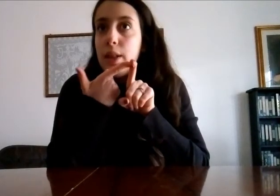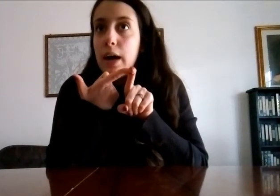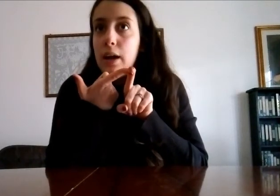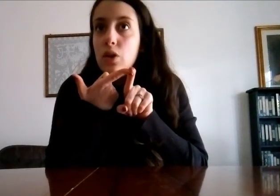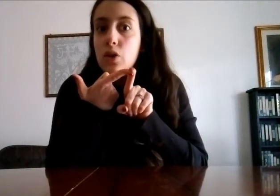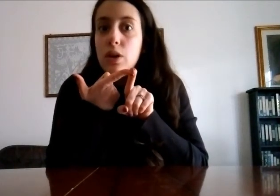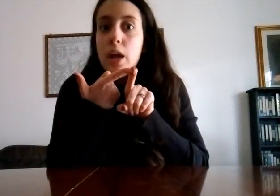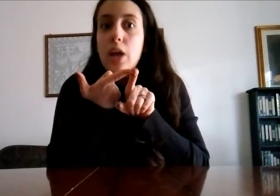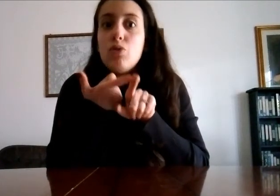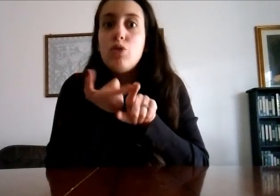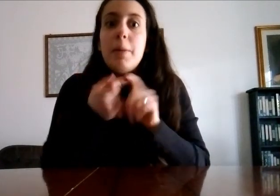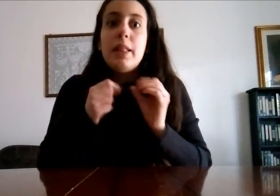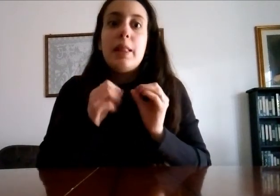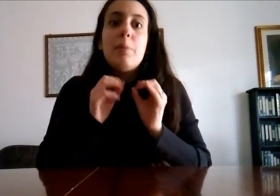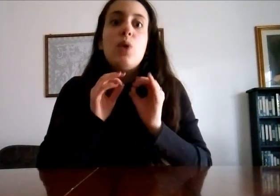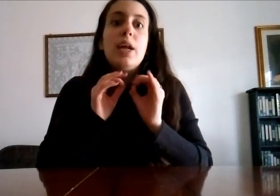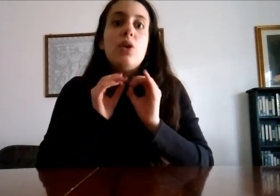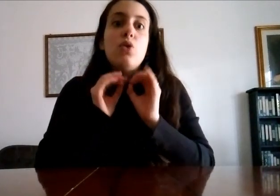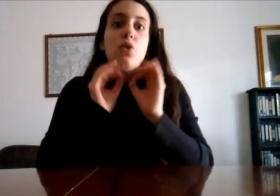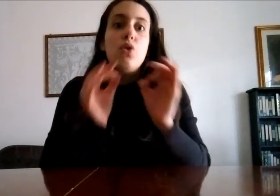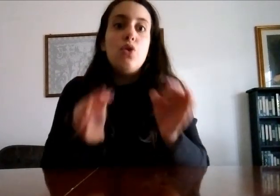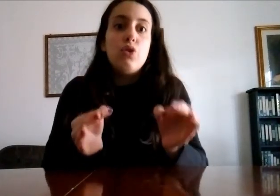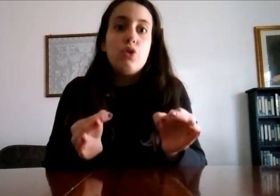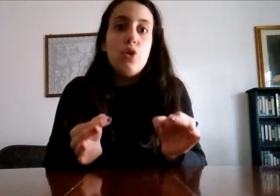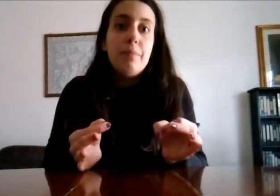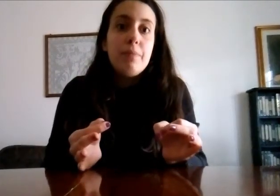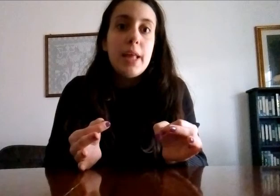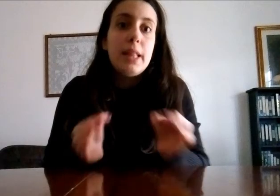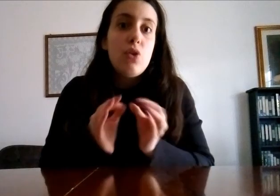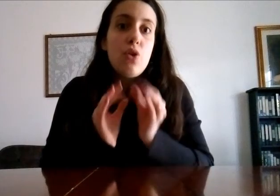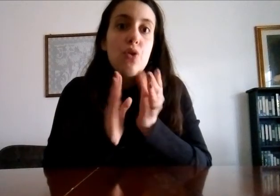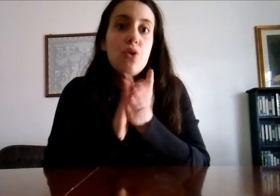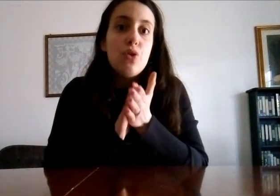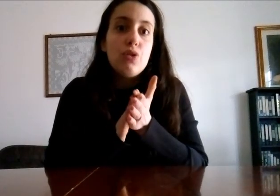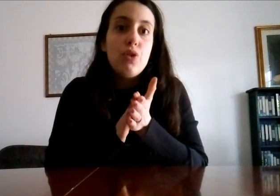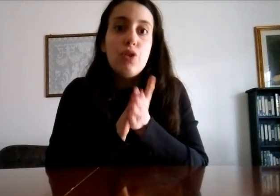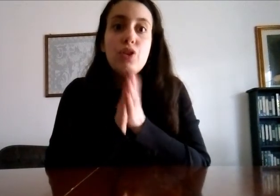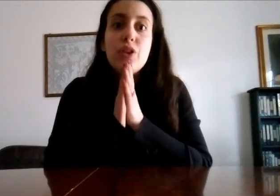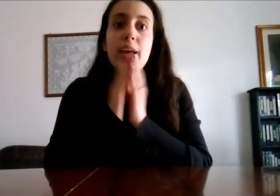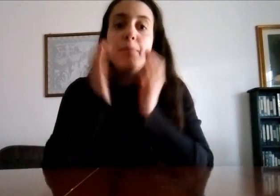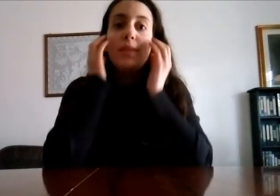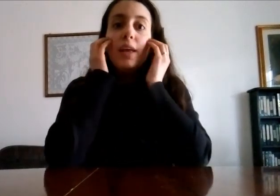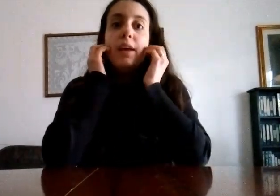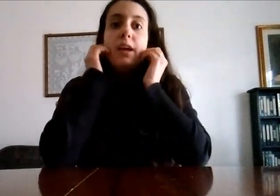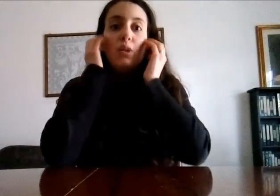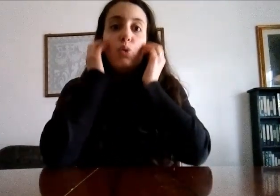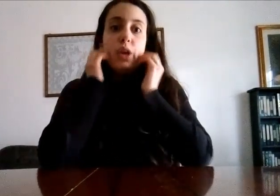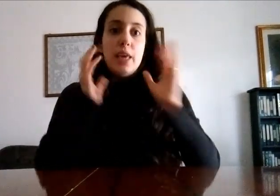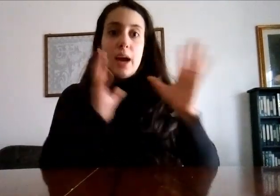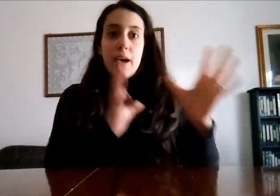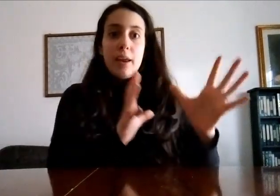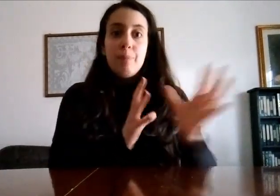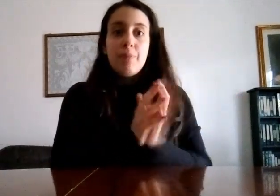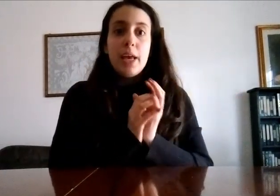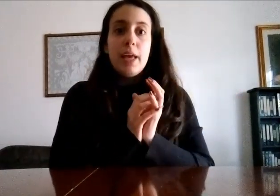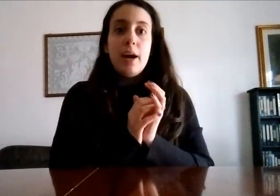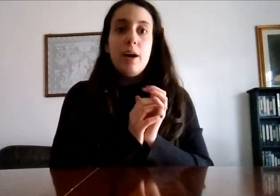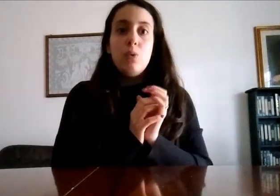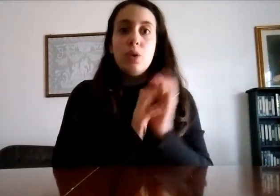guinzaglio e io giustamente sembra un cane che io non conosco e se io non lo conosco non so se il suo ringhiare era un